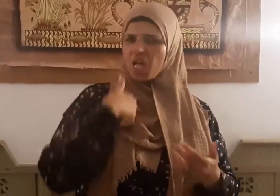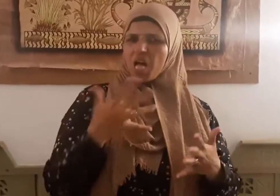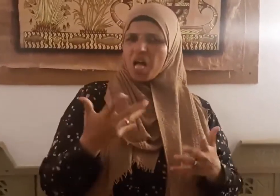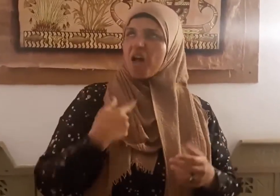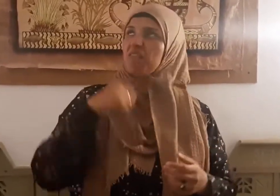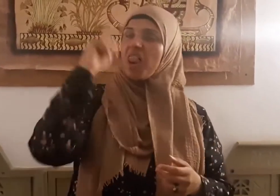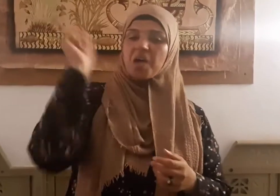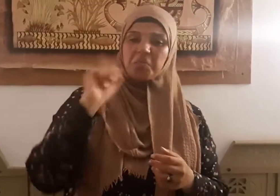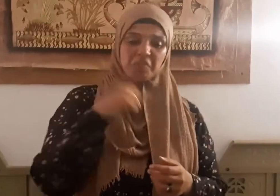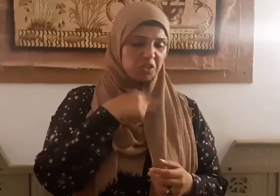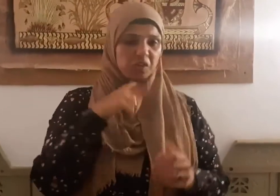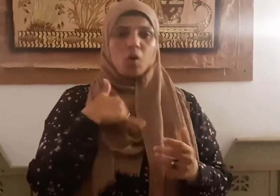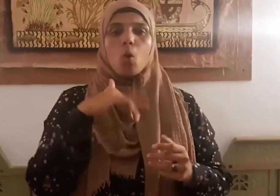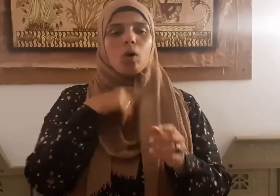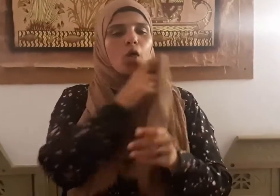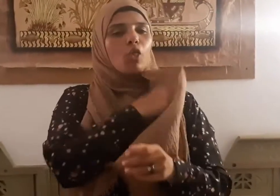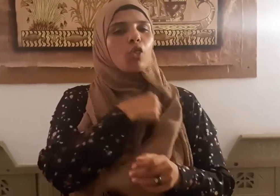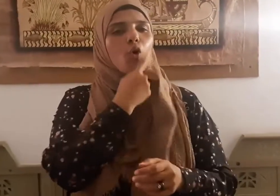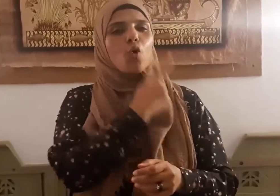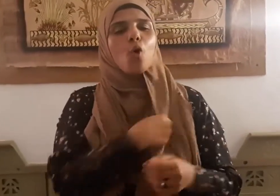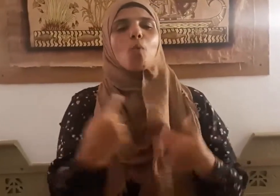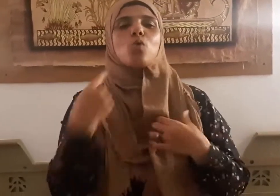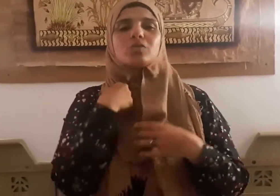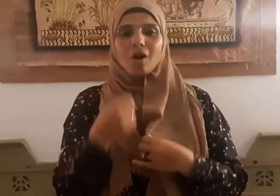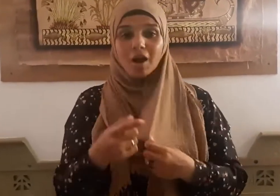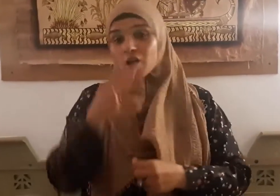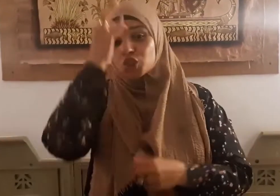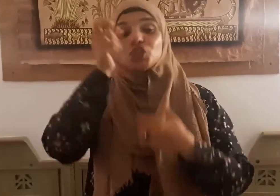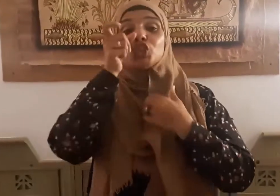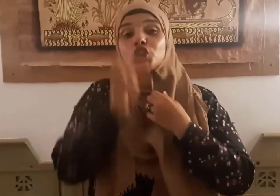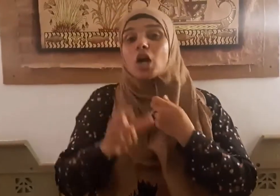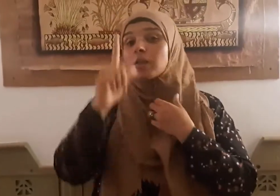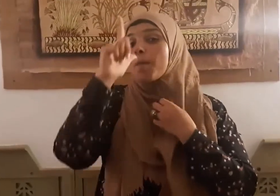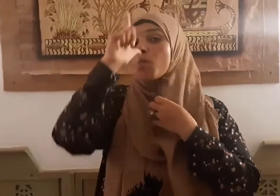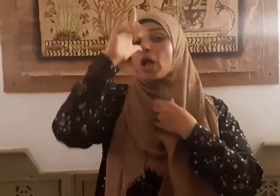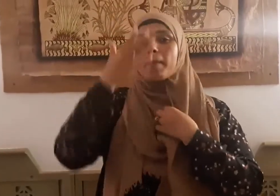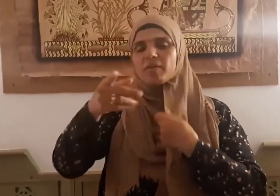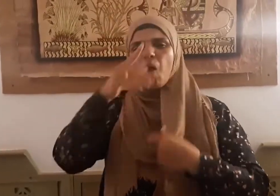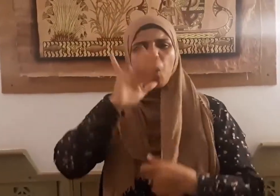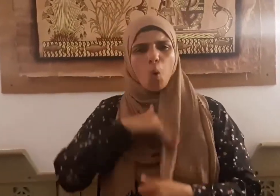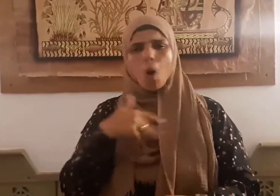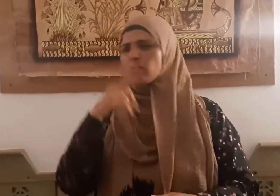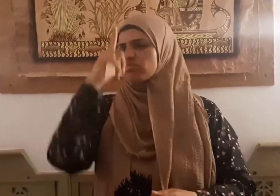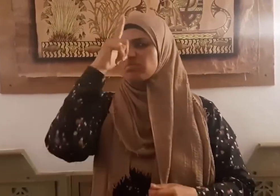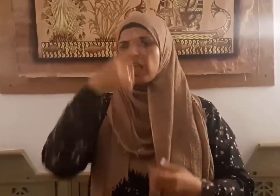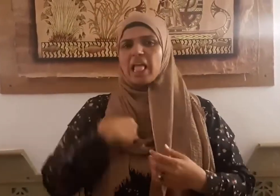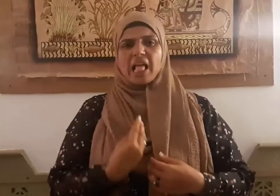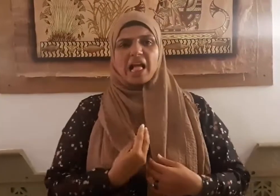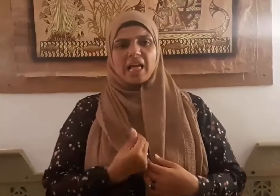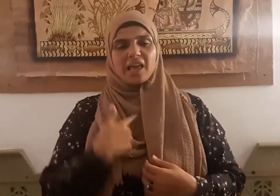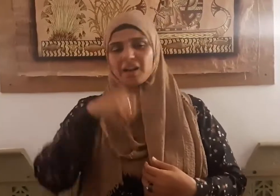فالمتكبر يندفع بغروره المزموم واستكباره المقيت